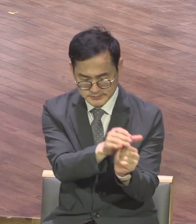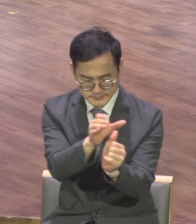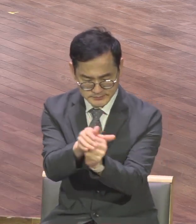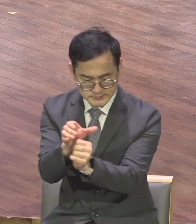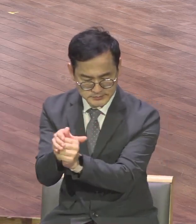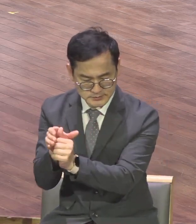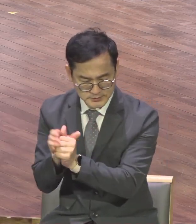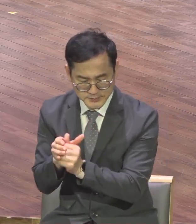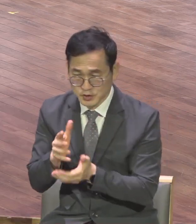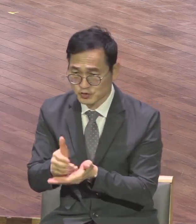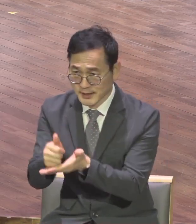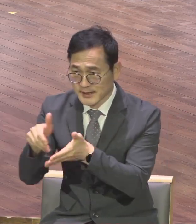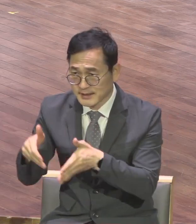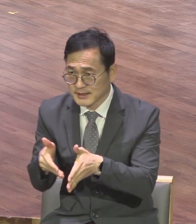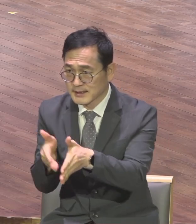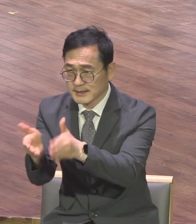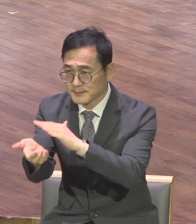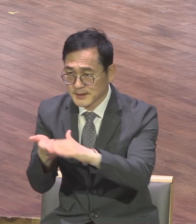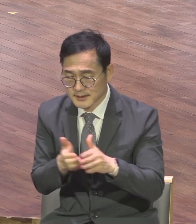길을 예밀하네